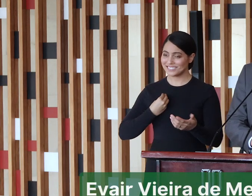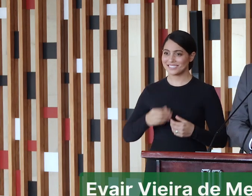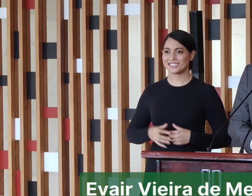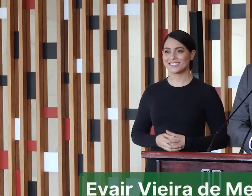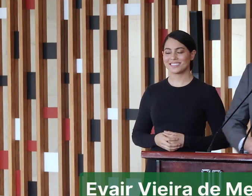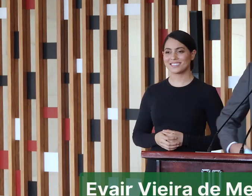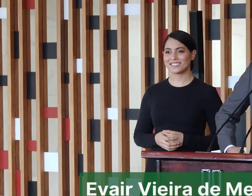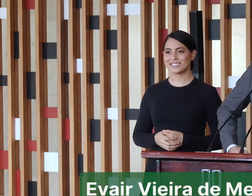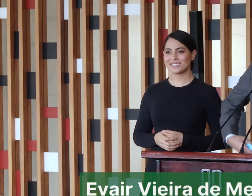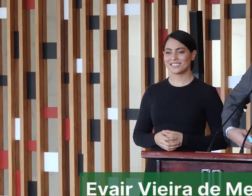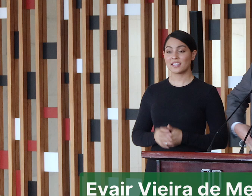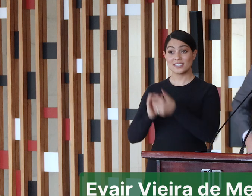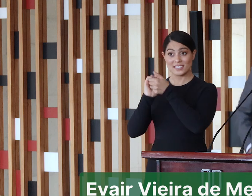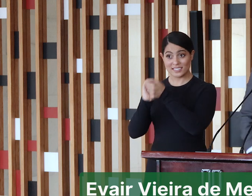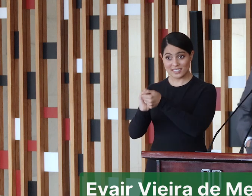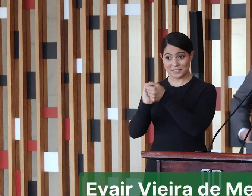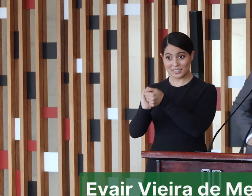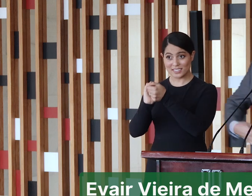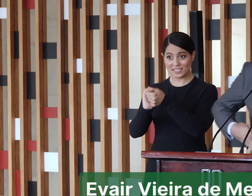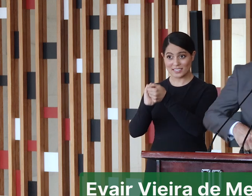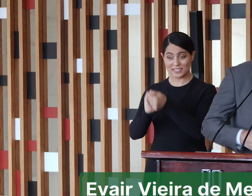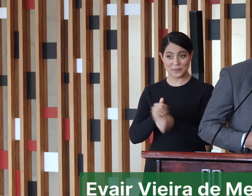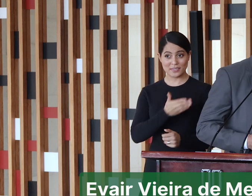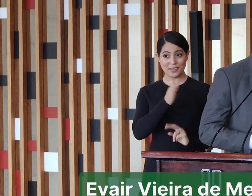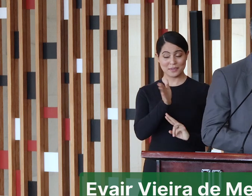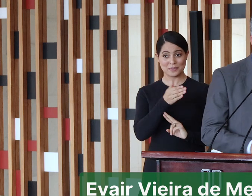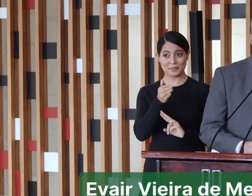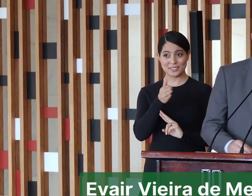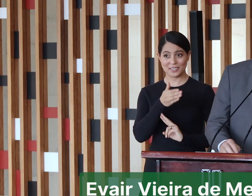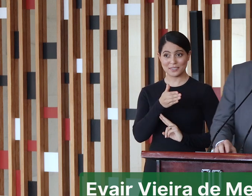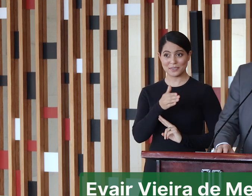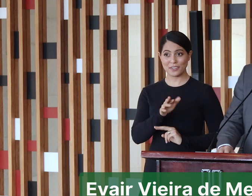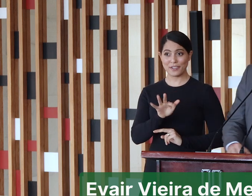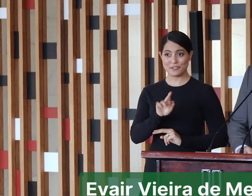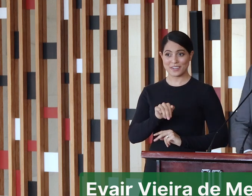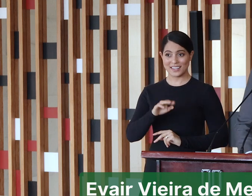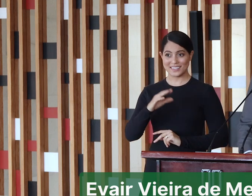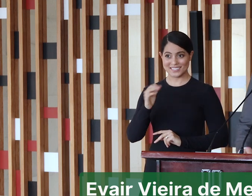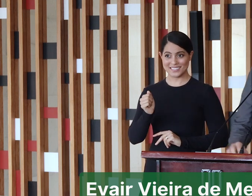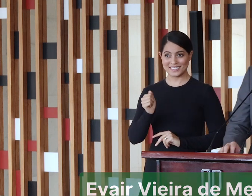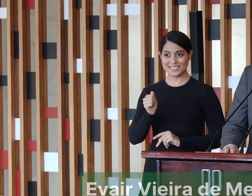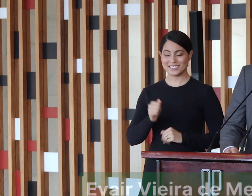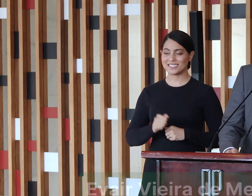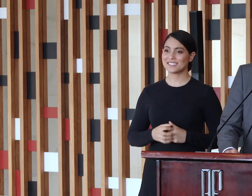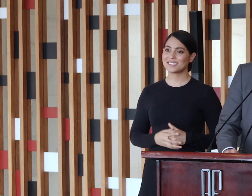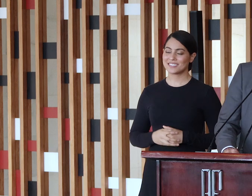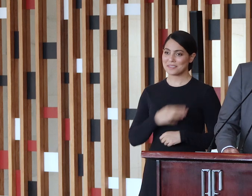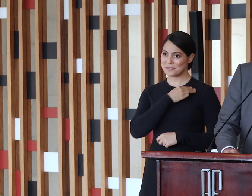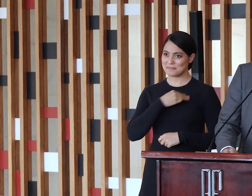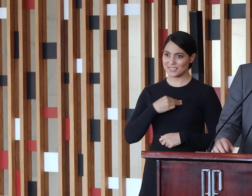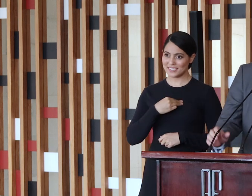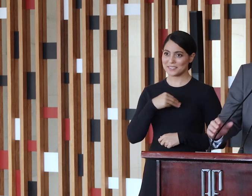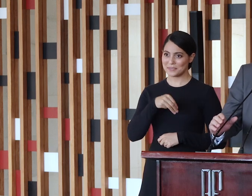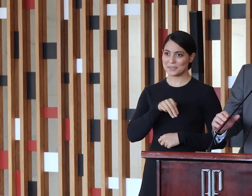Saudação ao nosso Embaixador França. Obrigado por nos receber na casa que a Vossa Excelência lidera com